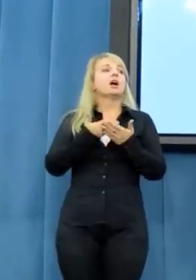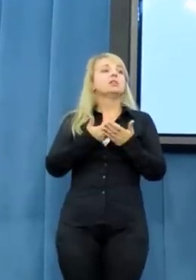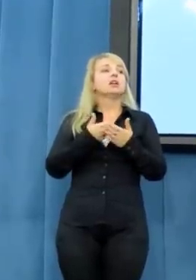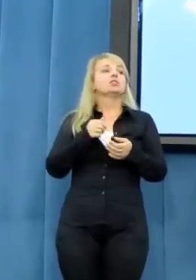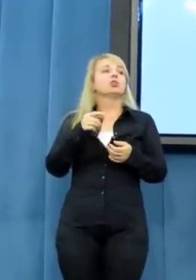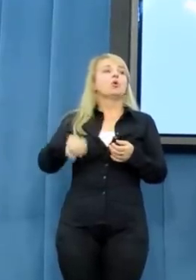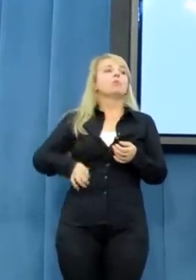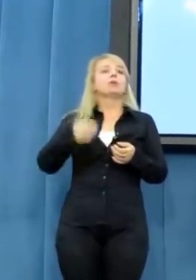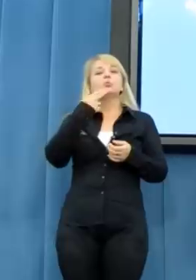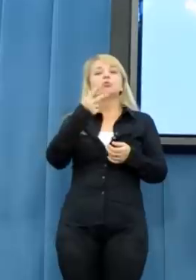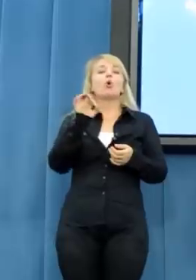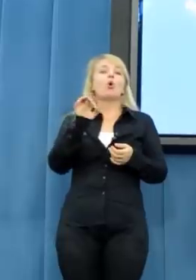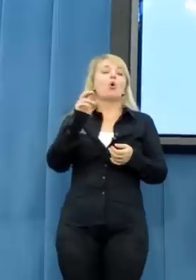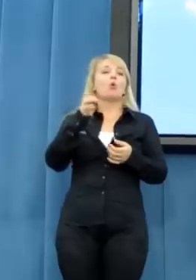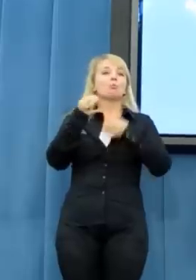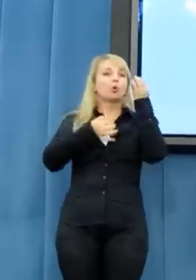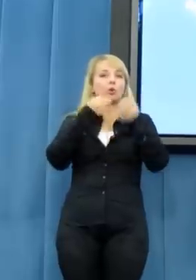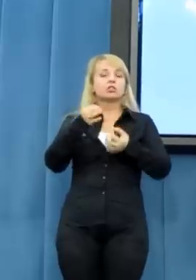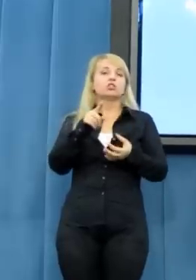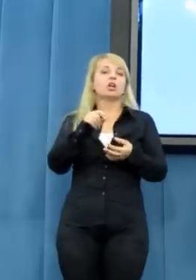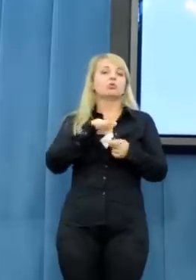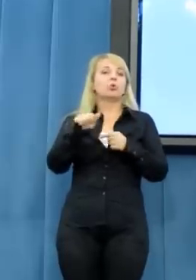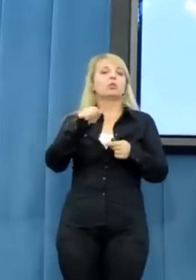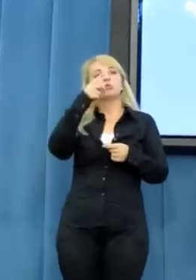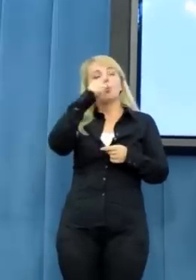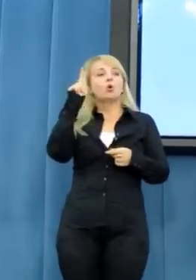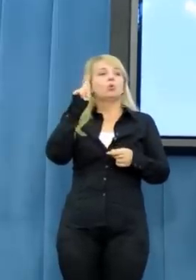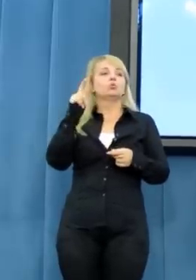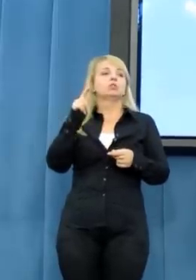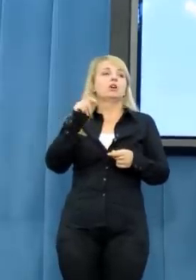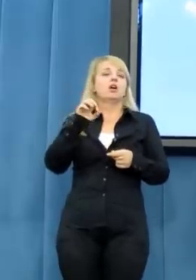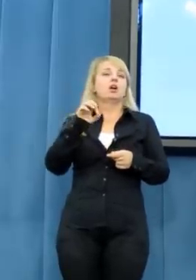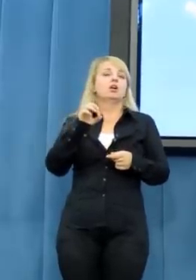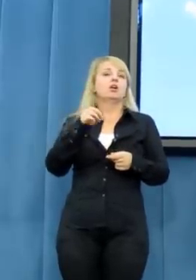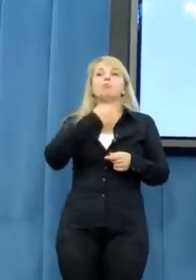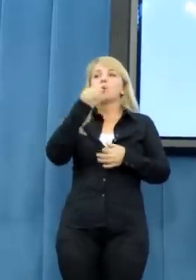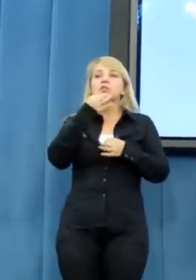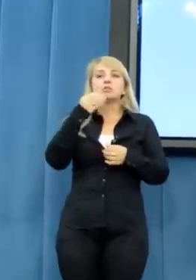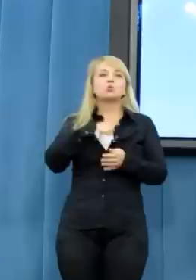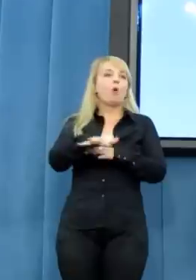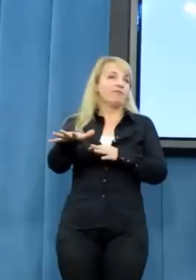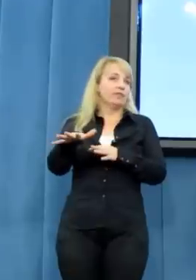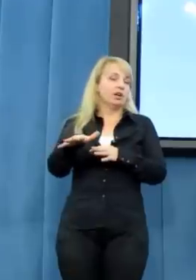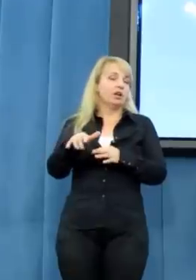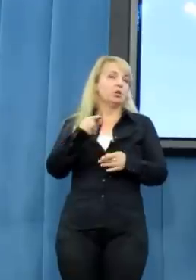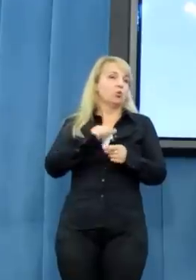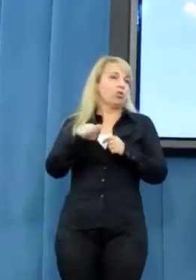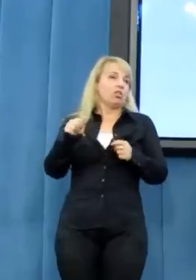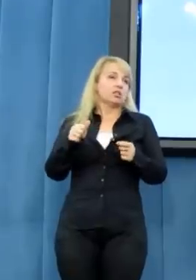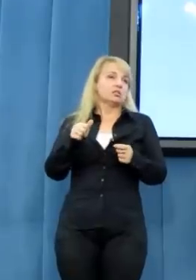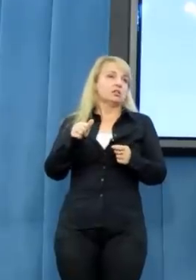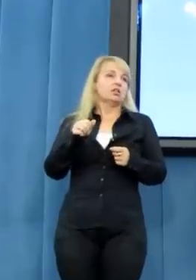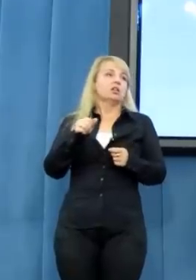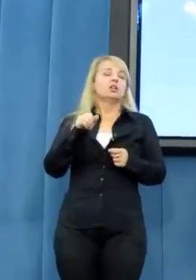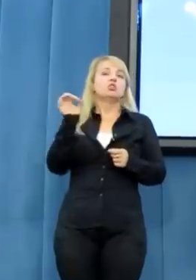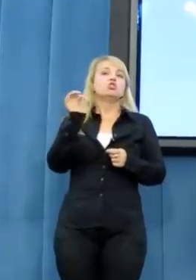jako osobie szczególnej? Mówiąc o tym wtargnięciu, tak przez policję przeszukiwaniu mówiła Pani o szczególnej osobie, to dlaczego